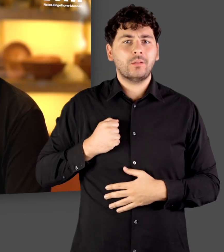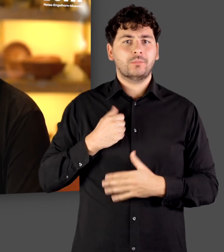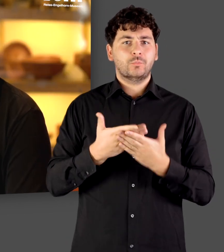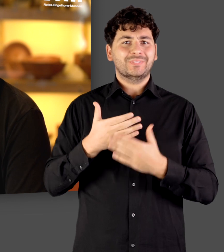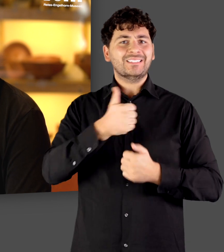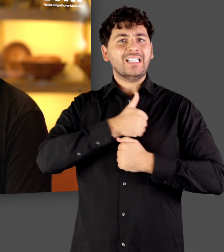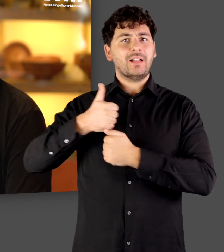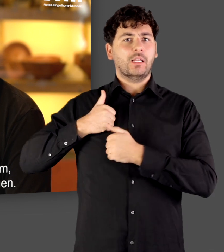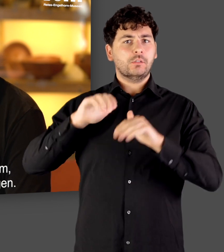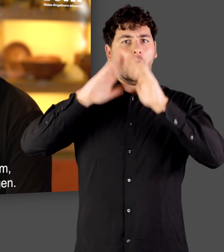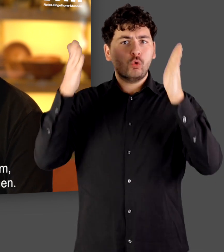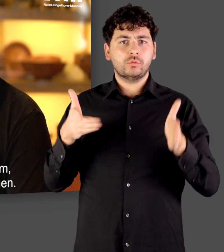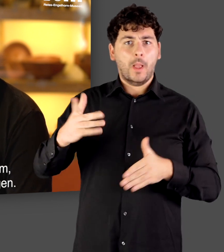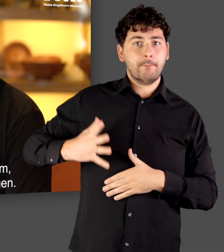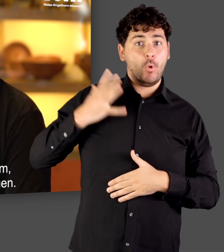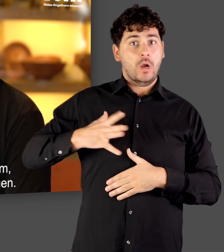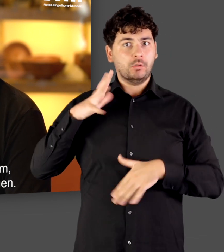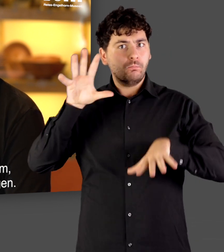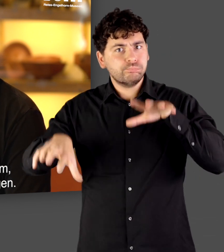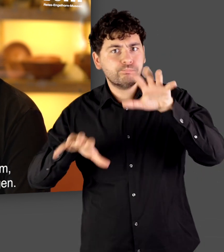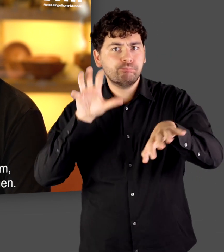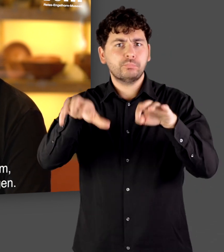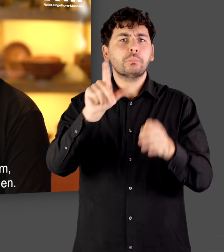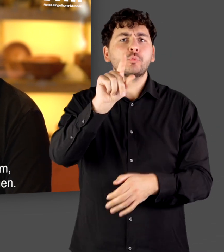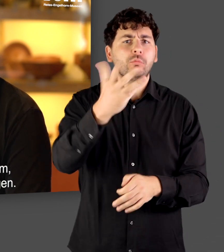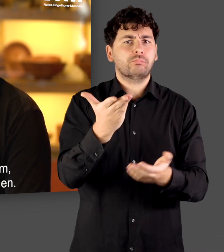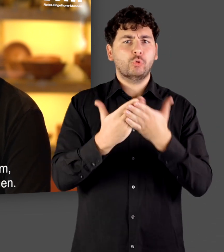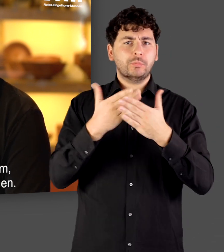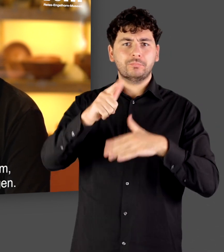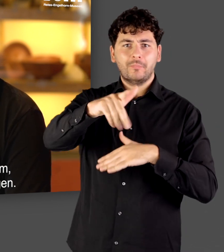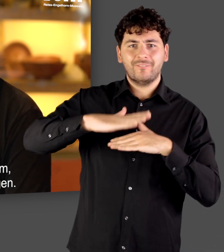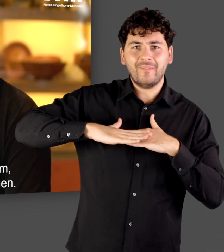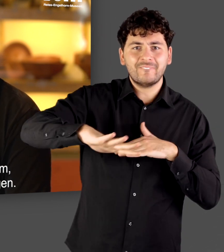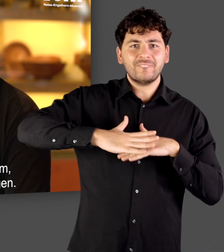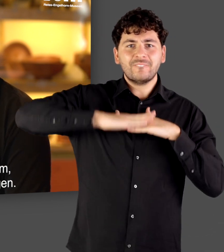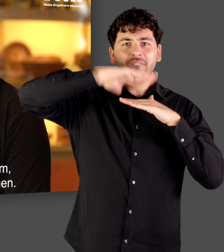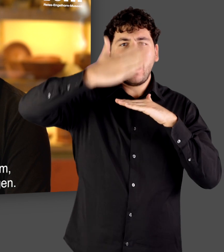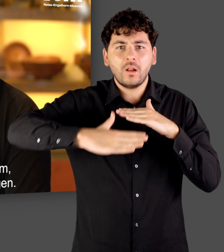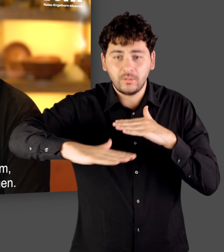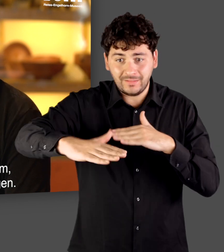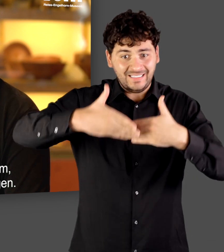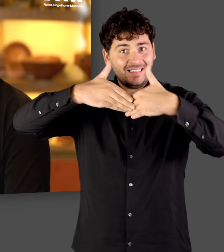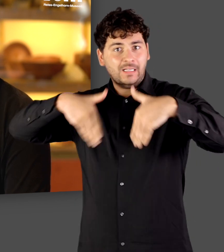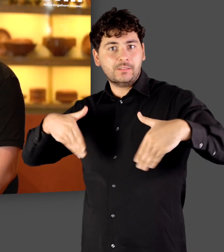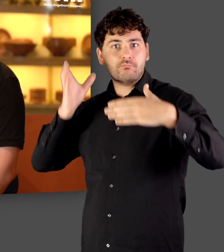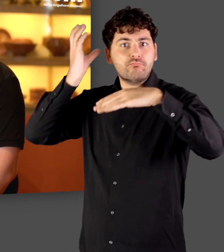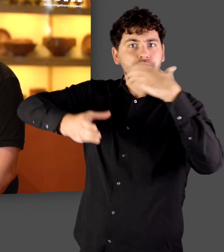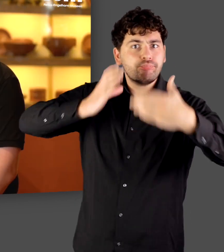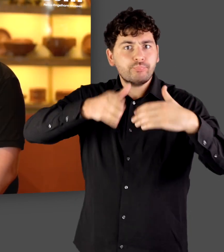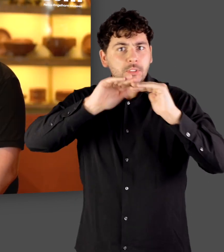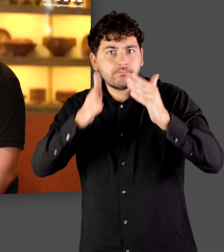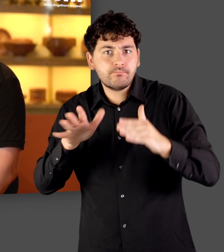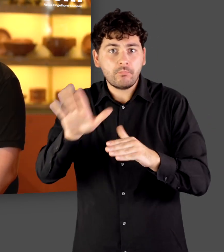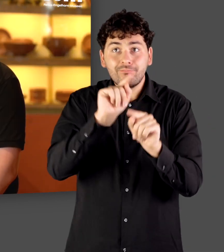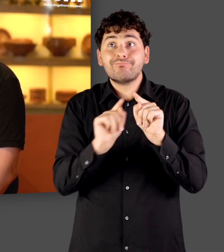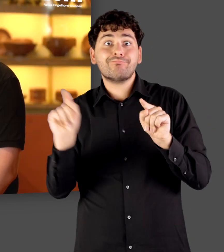Kasernenanlagen in einem modernen Anlagesystem. Dazu Grenzwelle und Befestigungen, sind alles